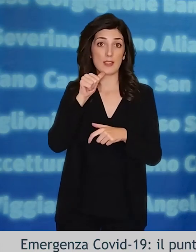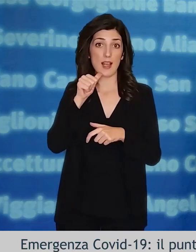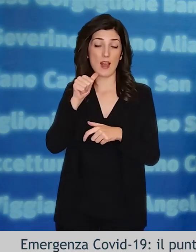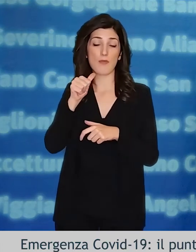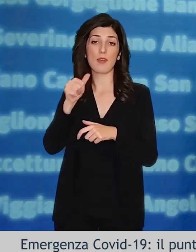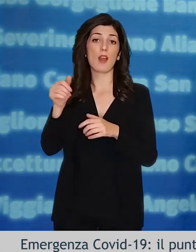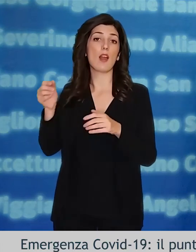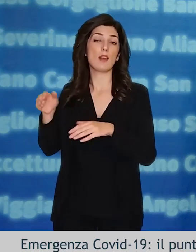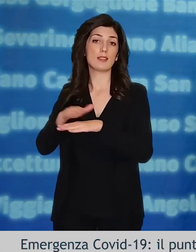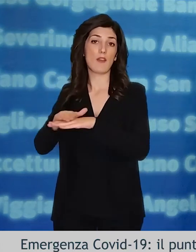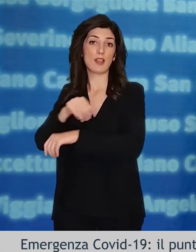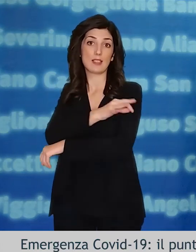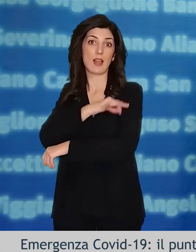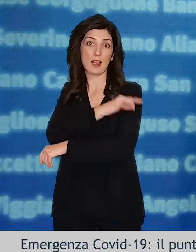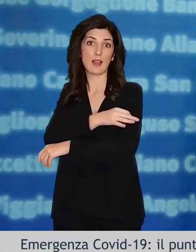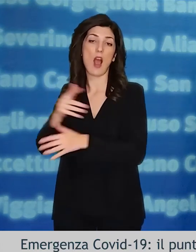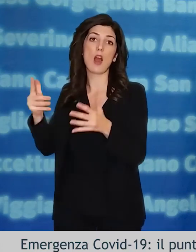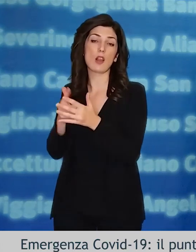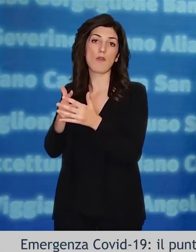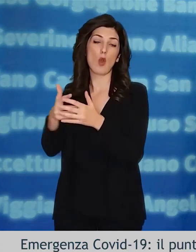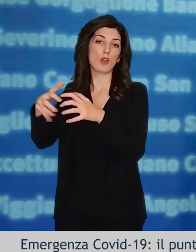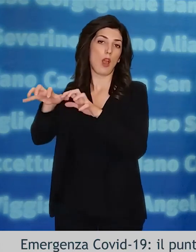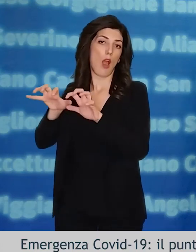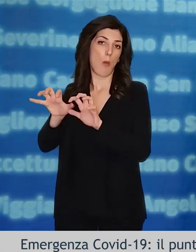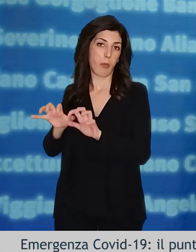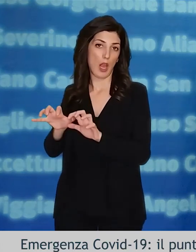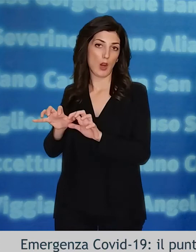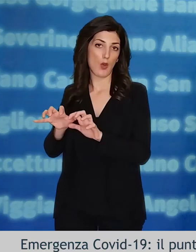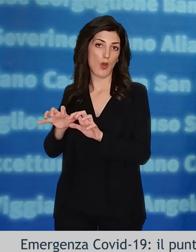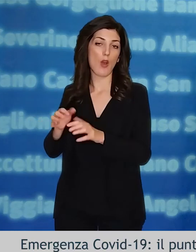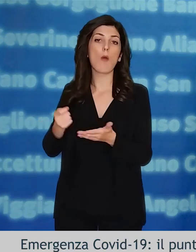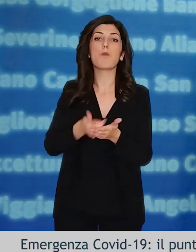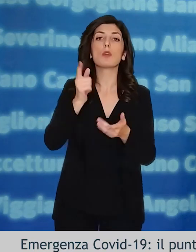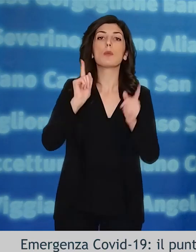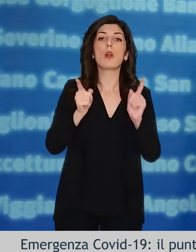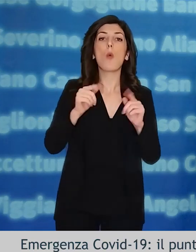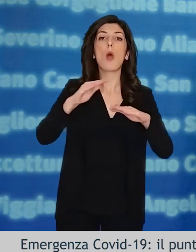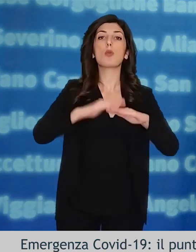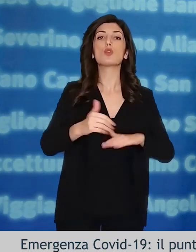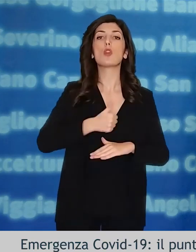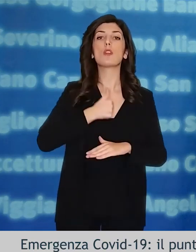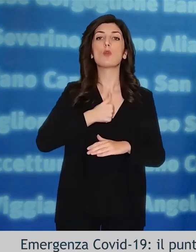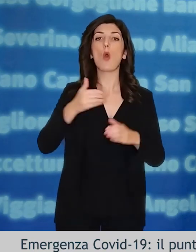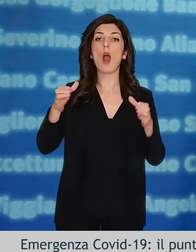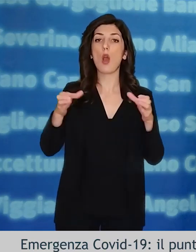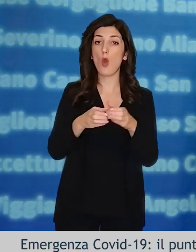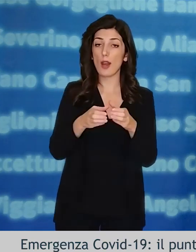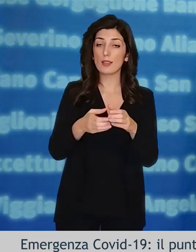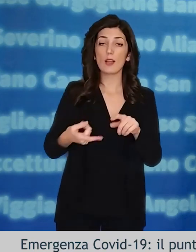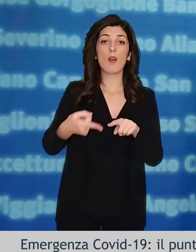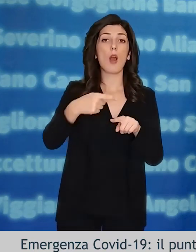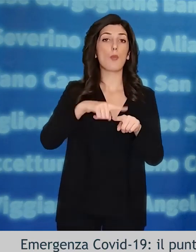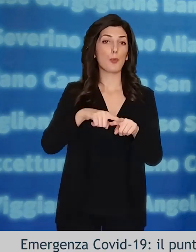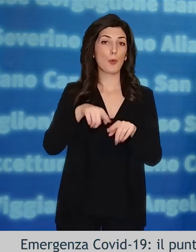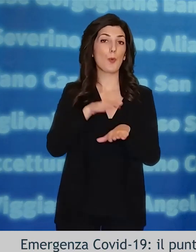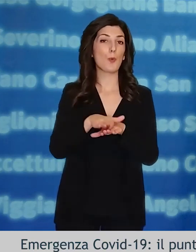inevitabilmente si ripercuote sui servizi sanitari. Fondamentali sono le misure di prevenzione individuale e collettiva,